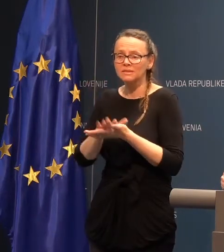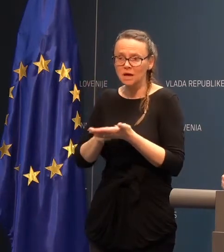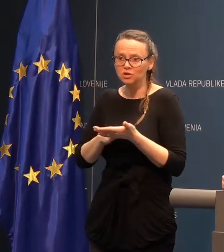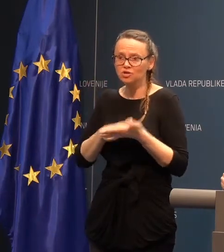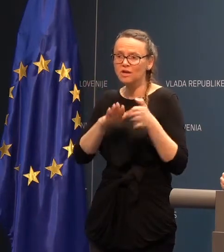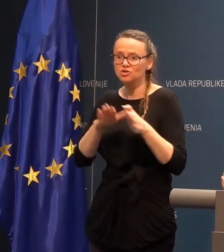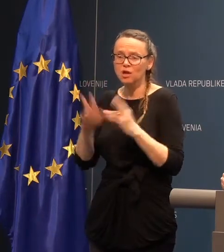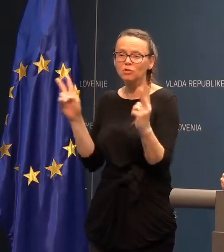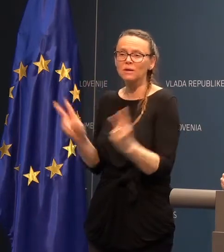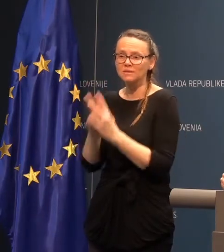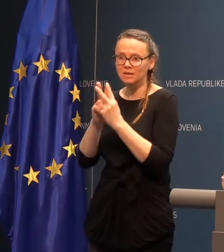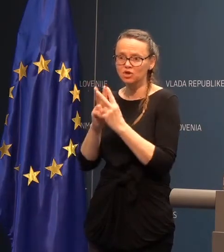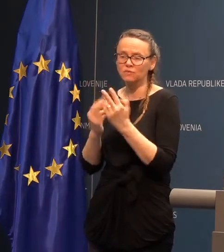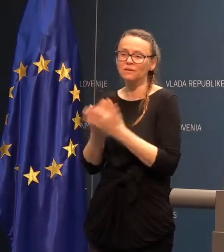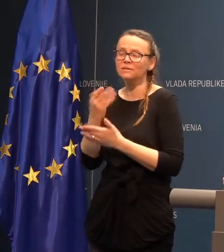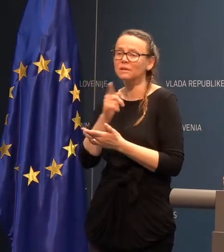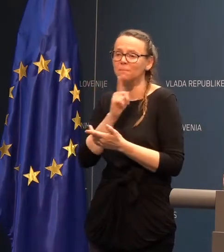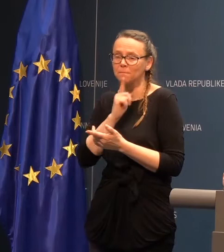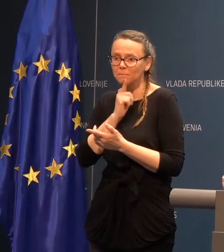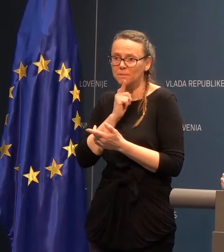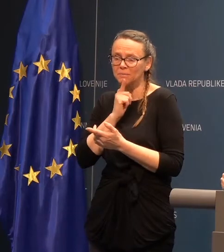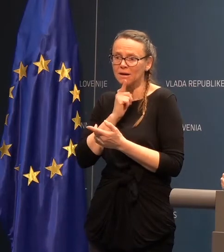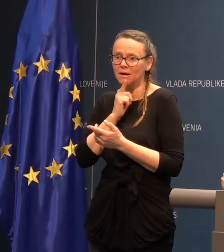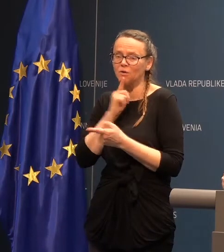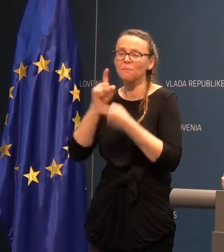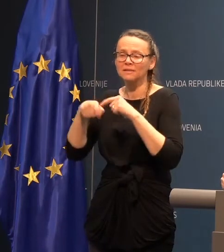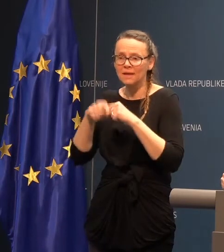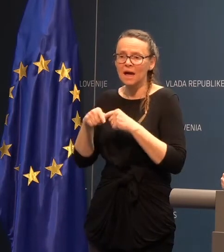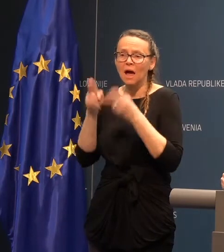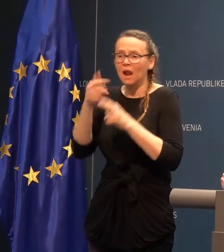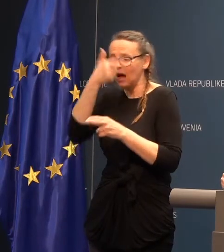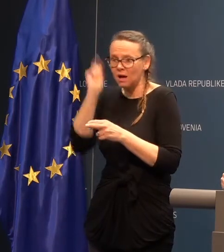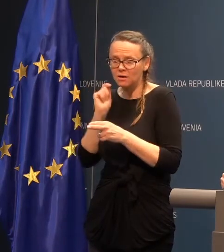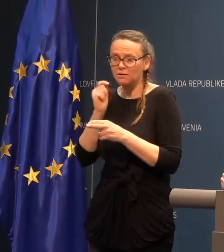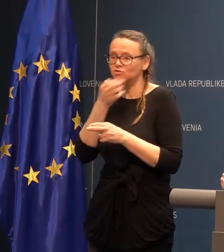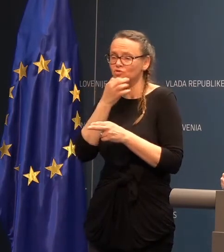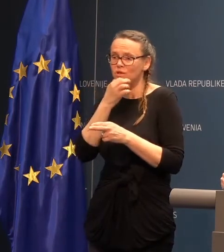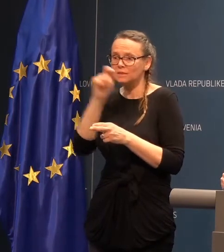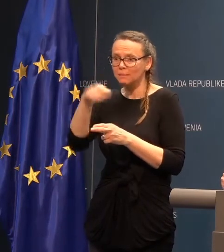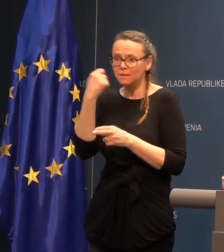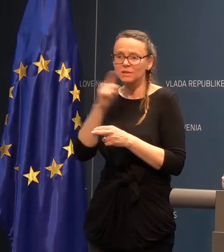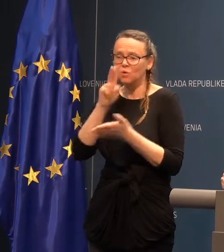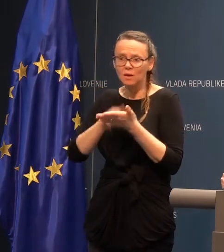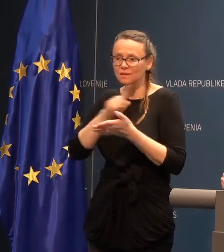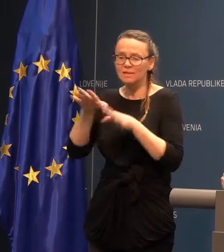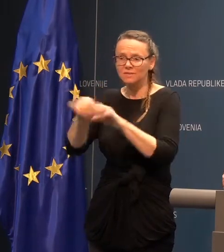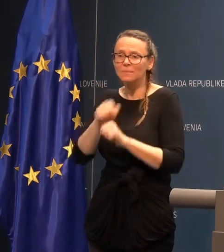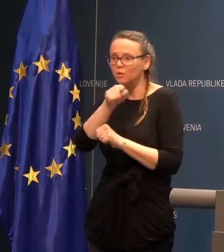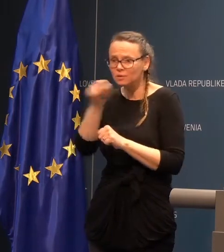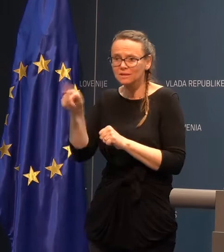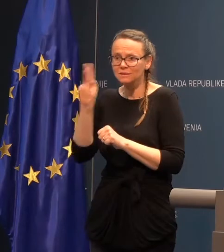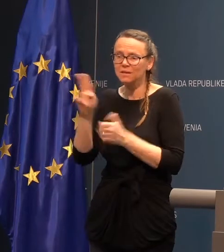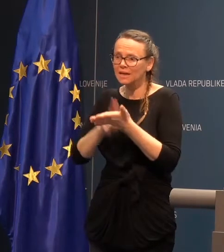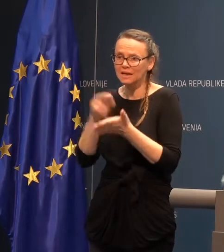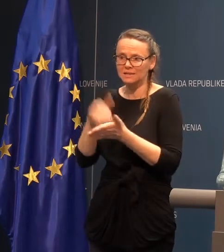srečevati za pomankanje in kapacitet in materijala, v poli po sebi so res ne jemne tisti, ki jih res potrebolejo.